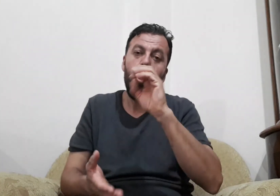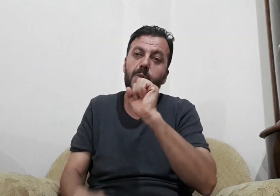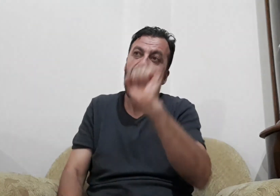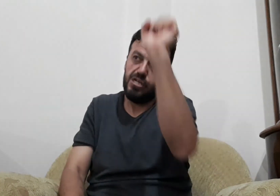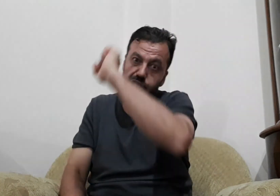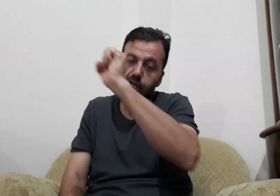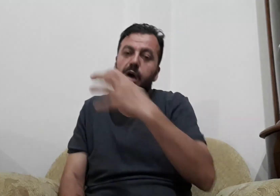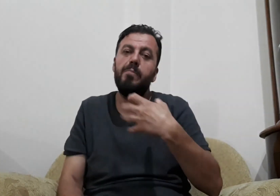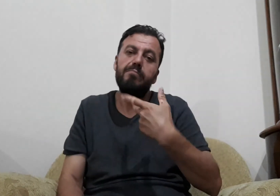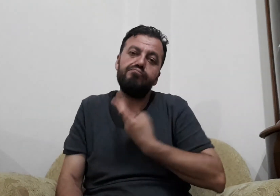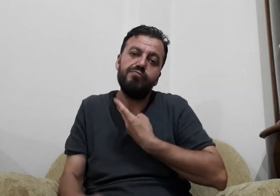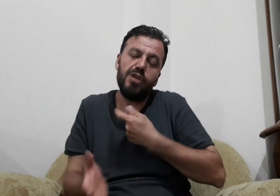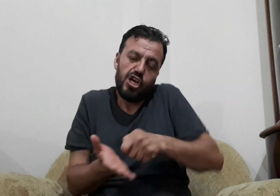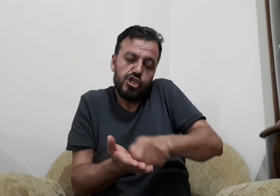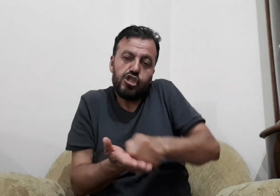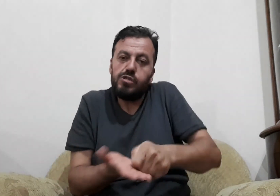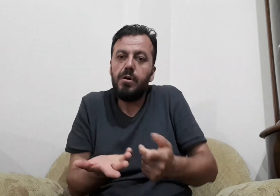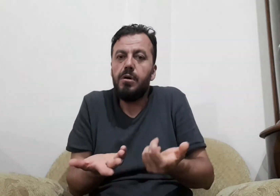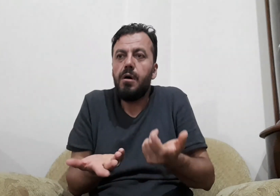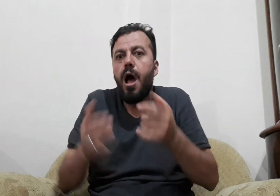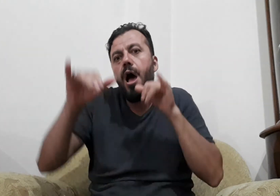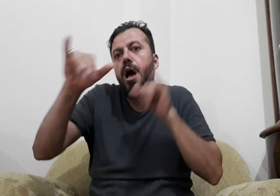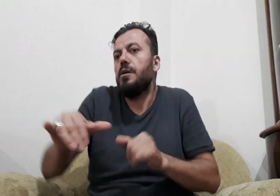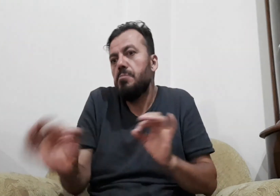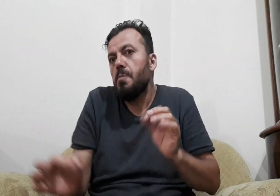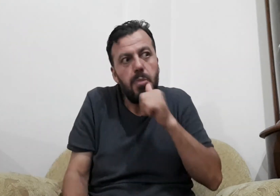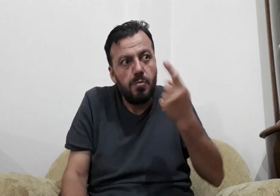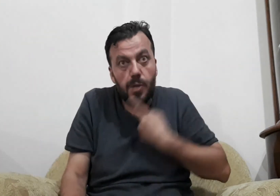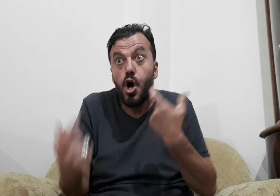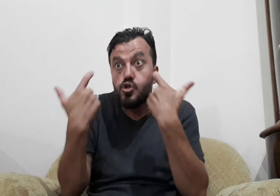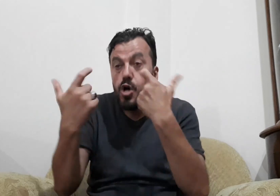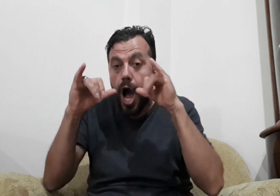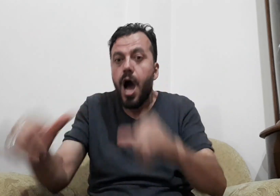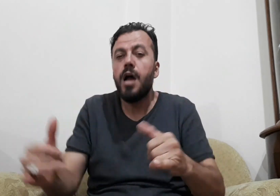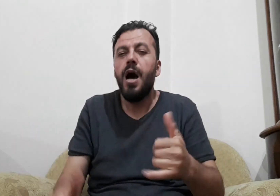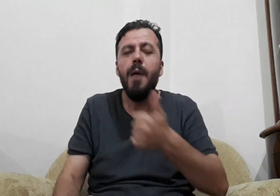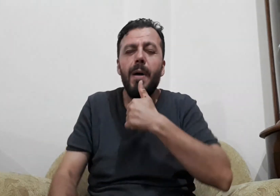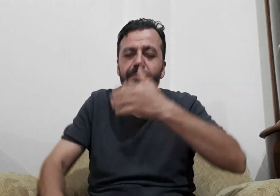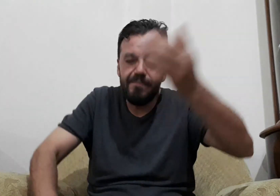öğretmen yazdı ben yazdım öğretmen sildi ben de sildim aynısını yaptım